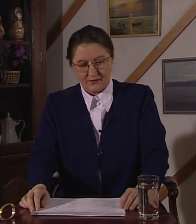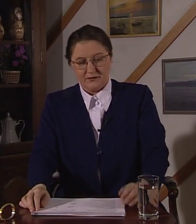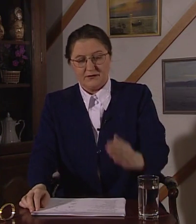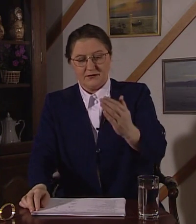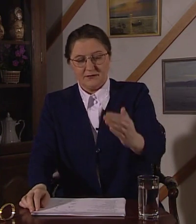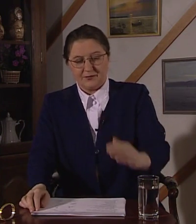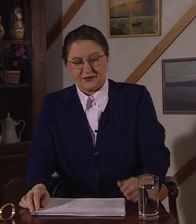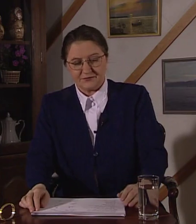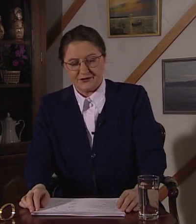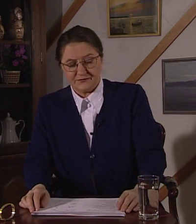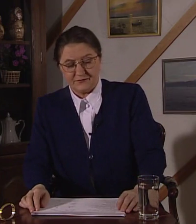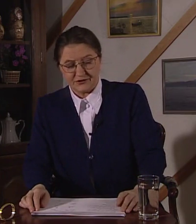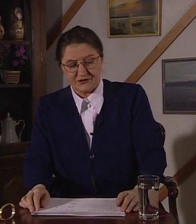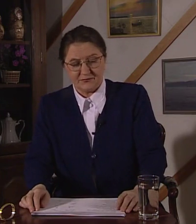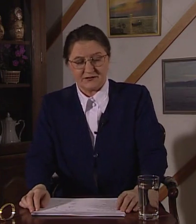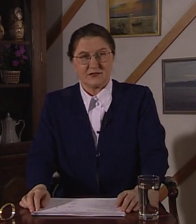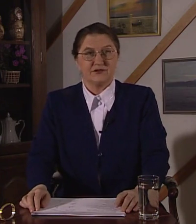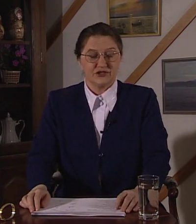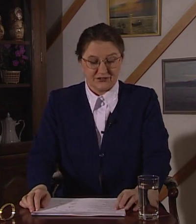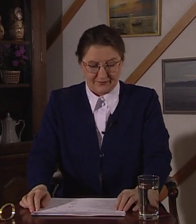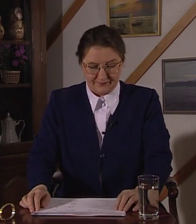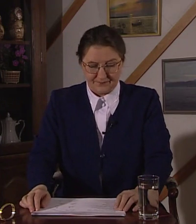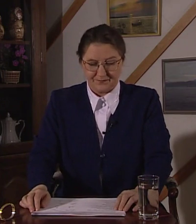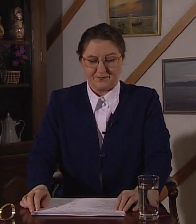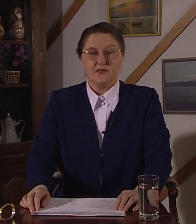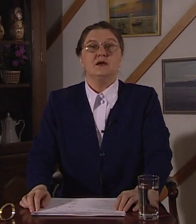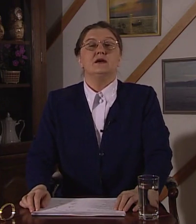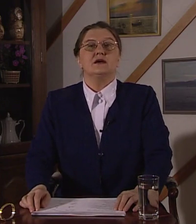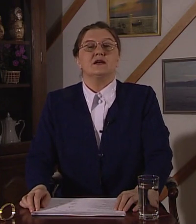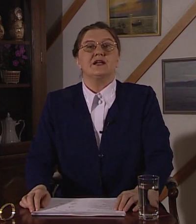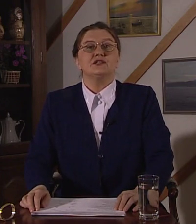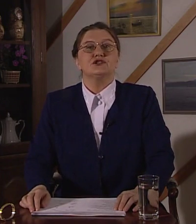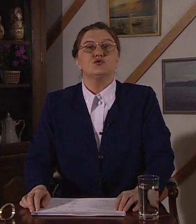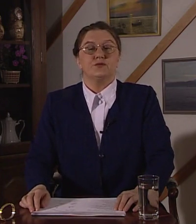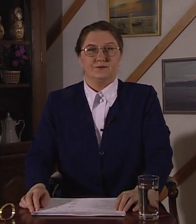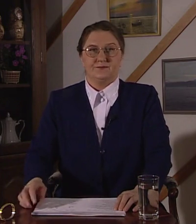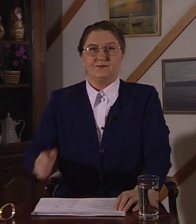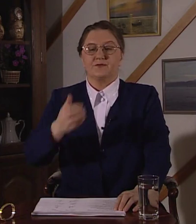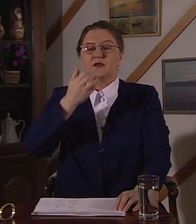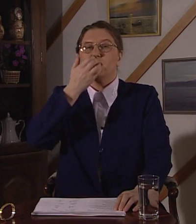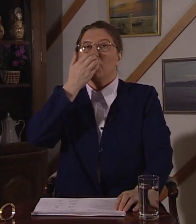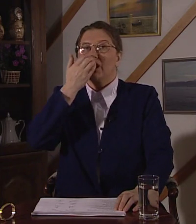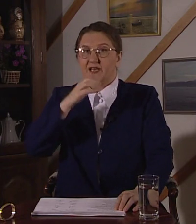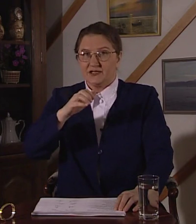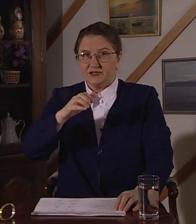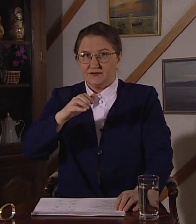И покажем речевыми жестами словосочетание. Горячий суп. Горячий.